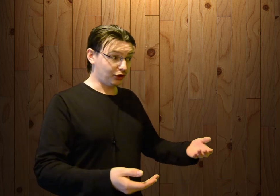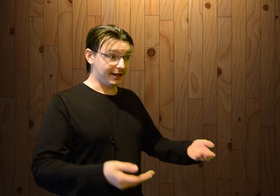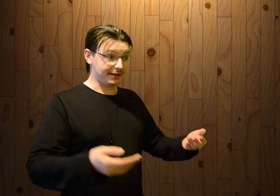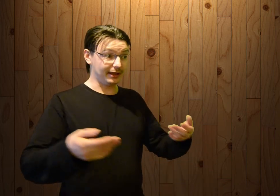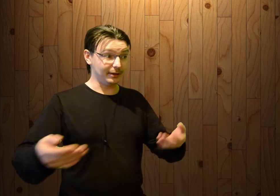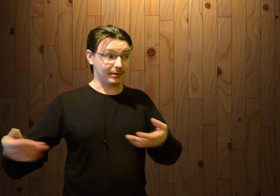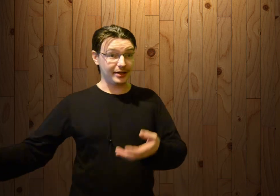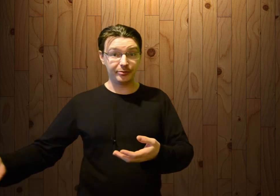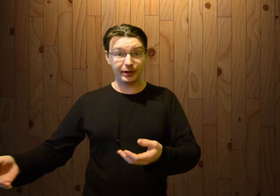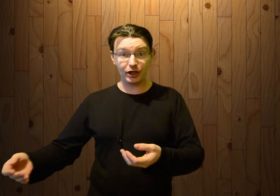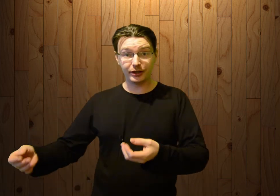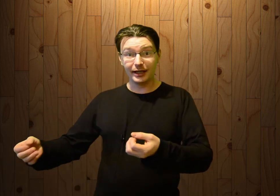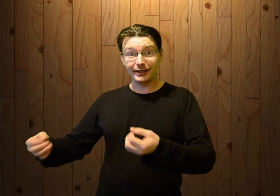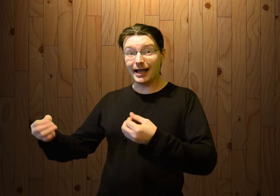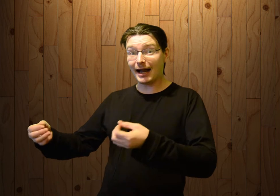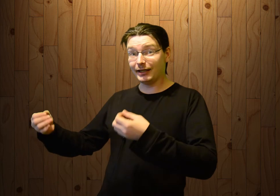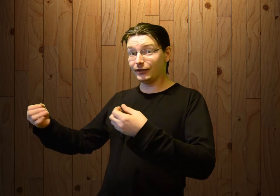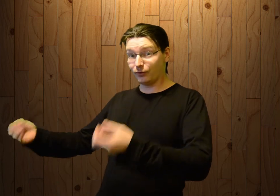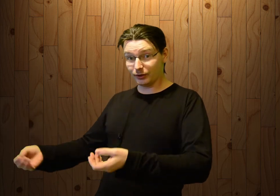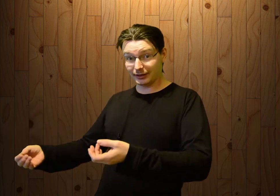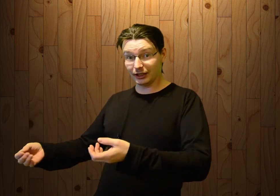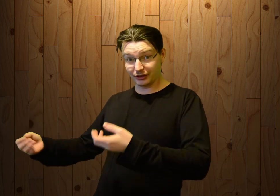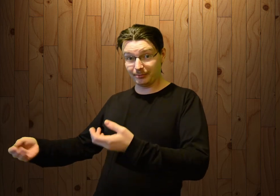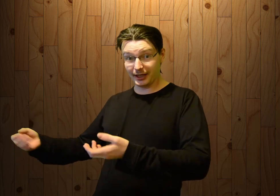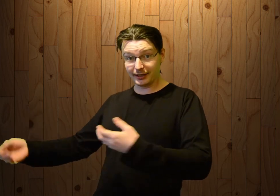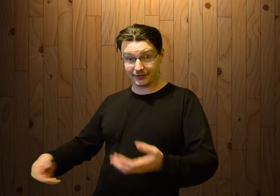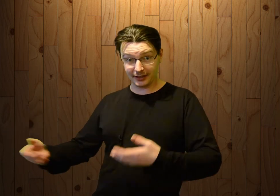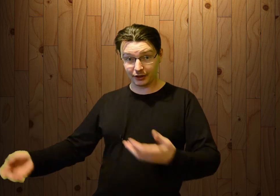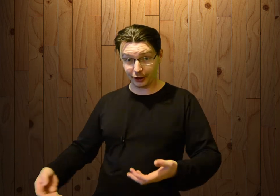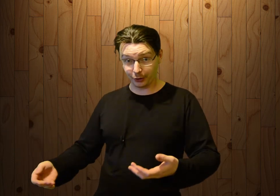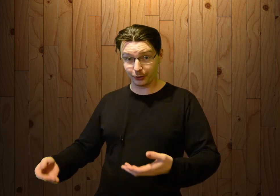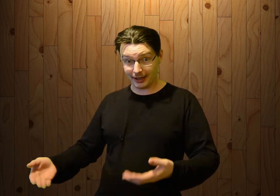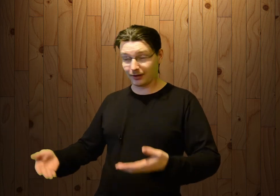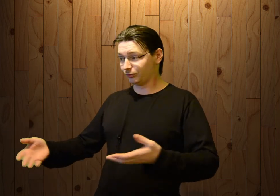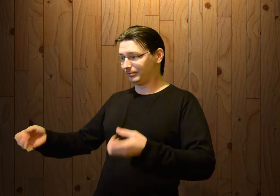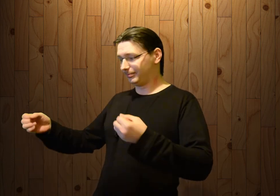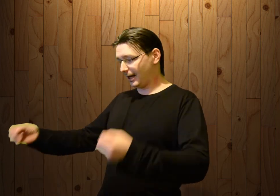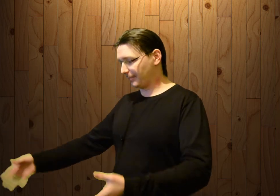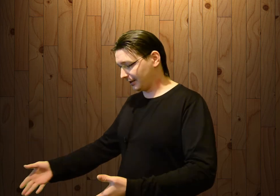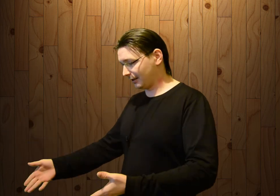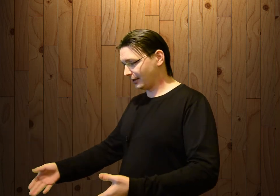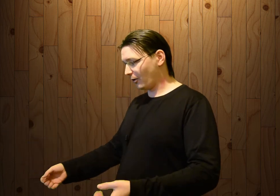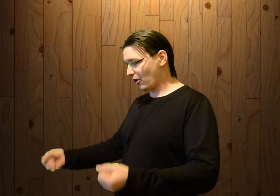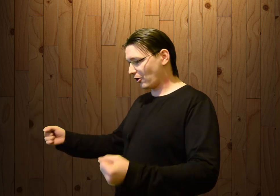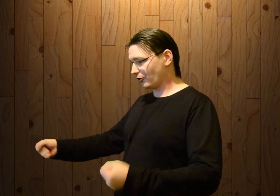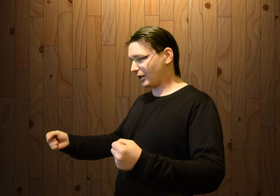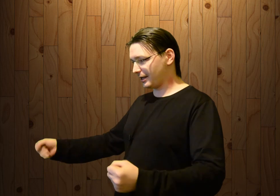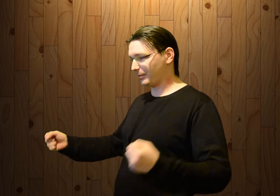Получается, к нам на праздник приезжают не оленеводы, должны бегать за всей этой херней, да, блядь, предоставлять. Ооо, сейчас мы